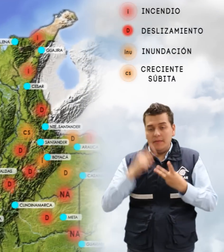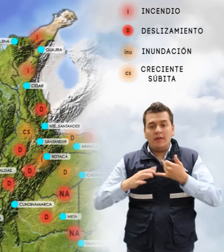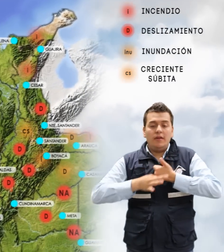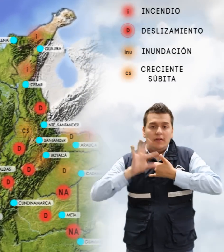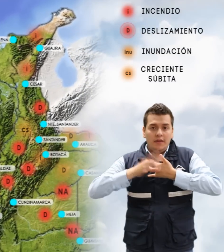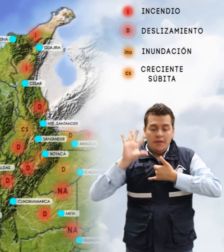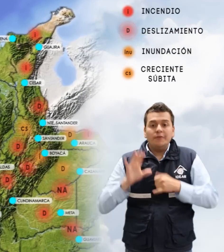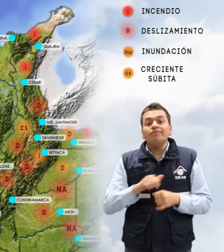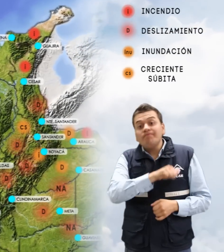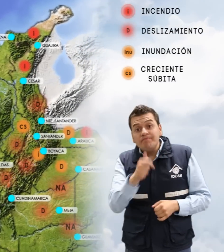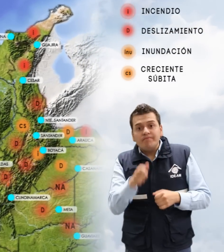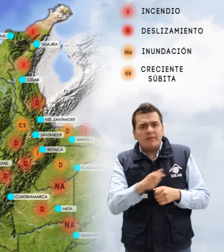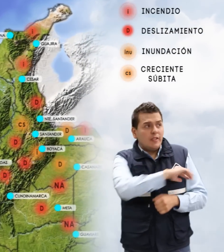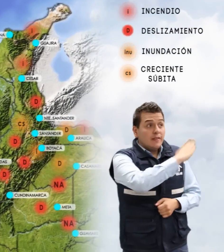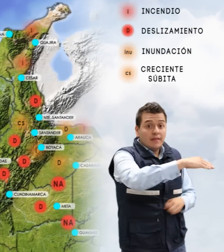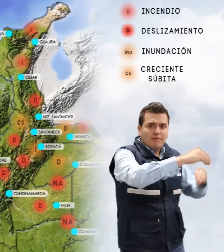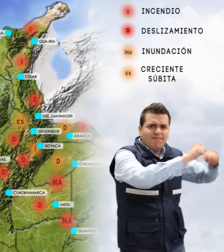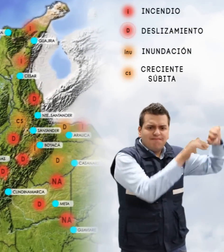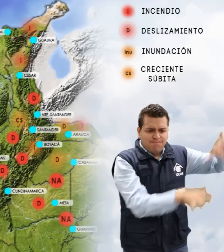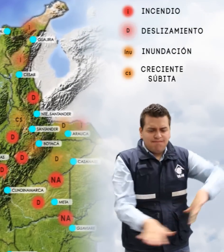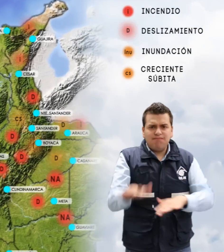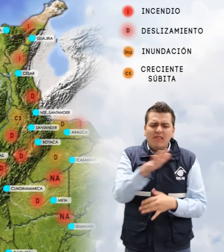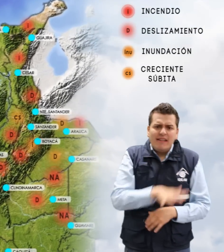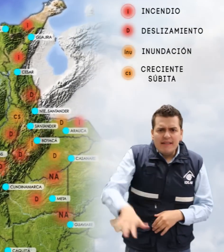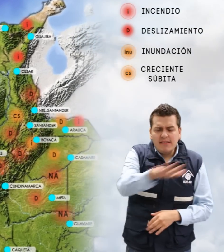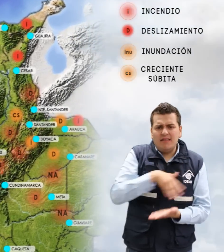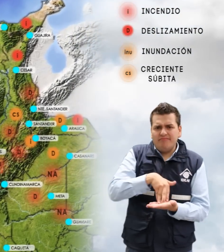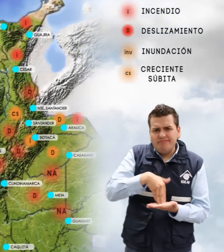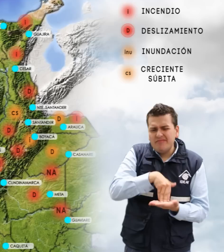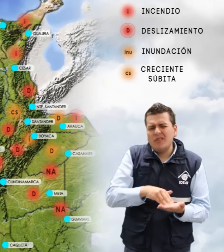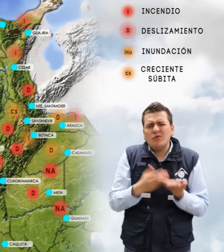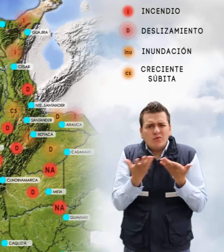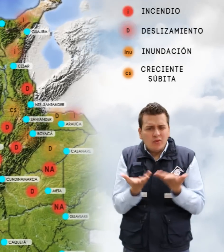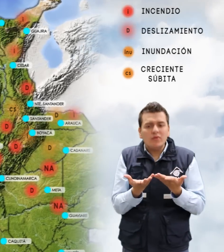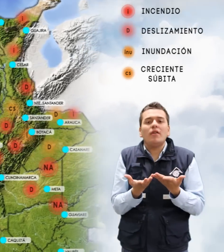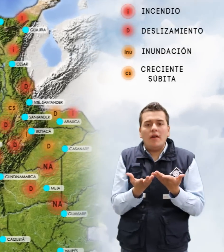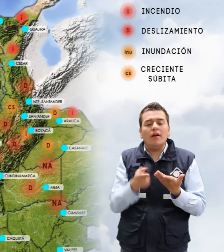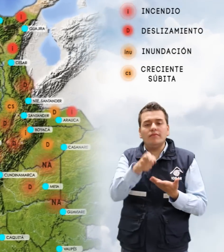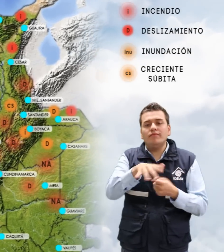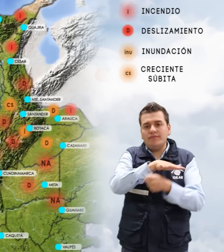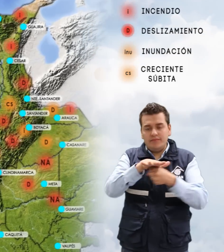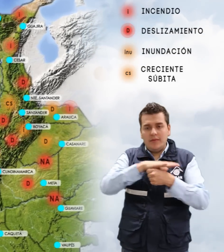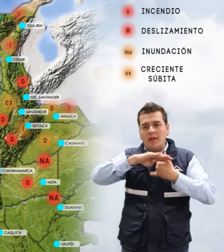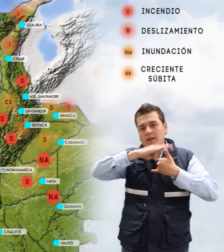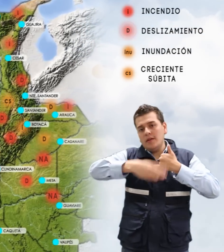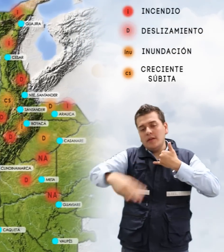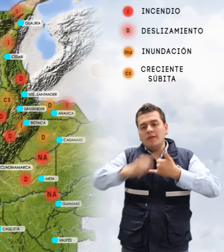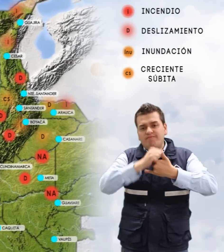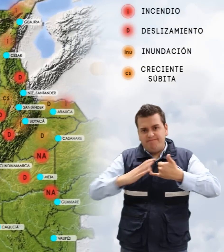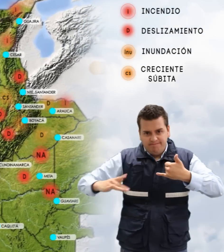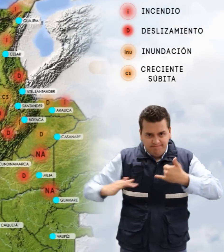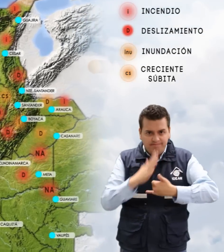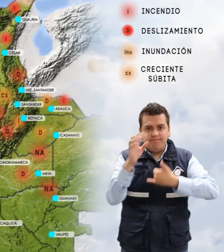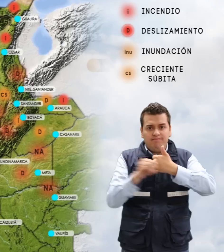Por alta probabilidad de alisamientos de tierra en sectores inestables o de heladera localizados en las regiones Andina, Pacífica y